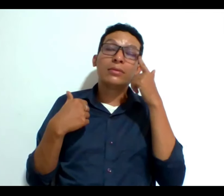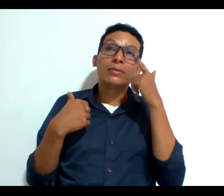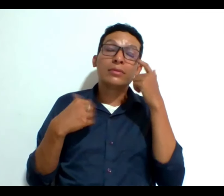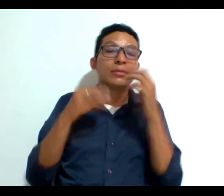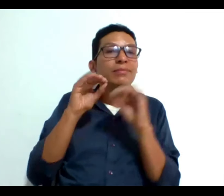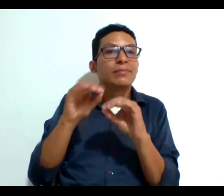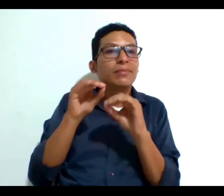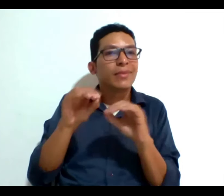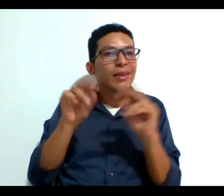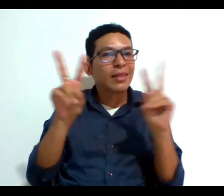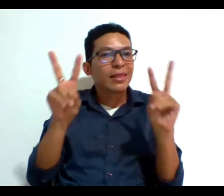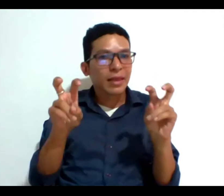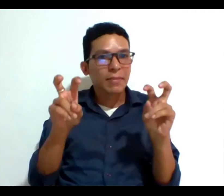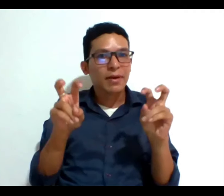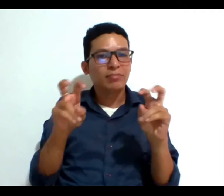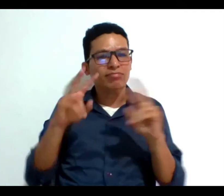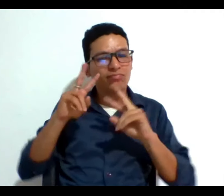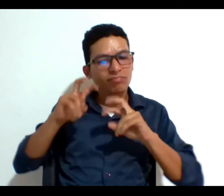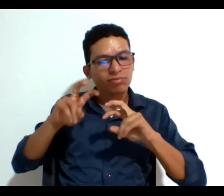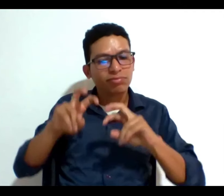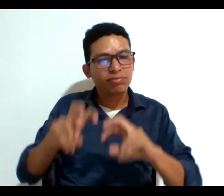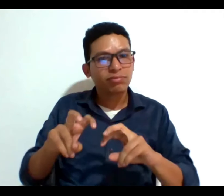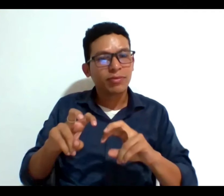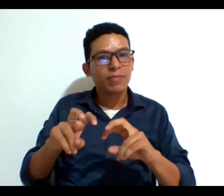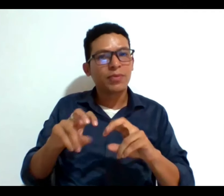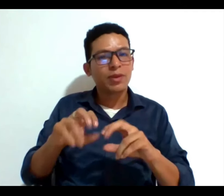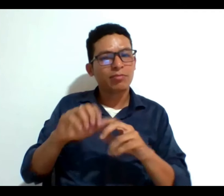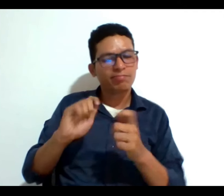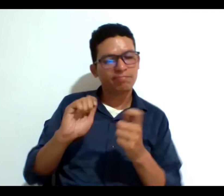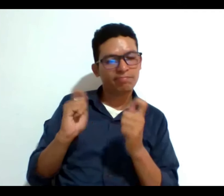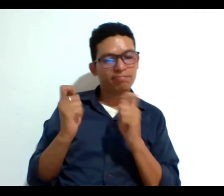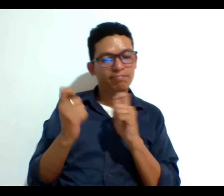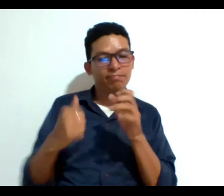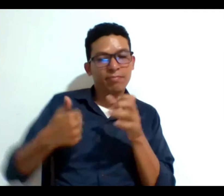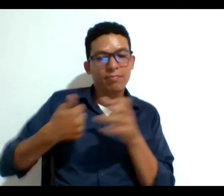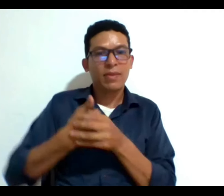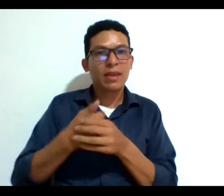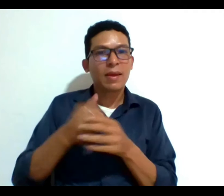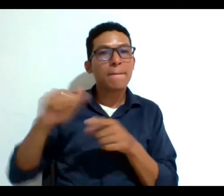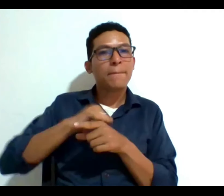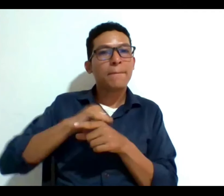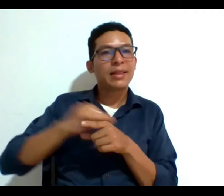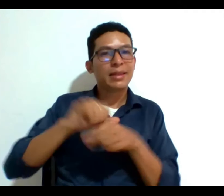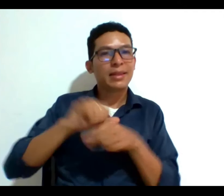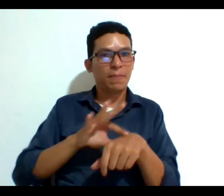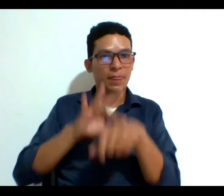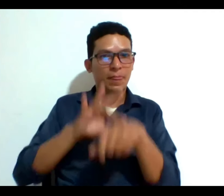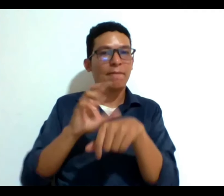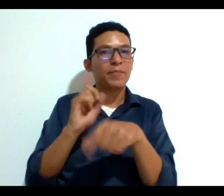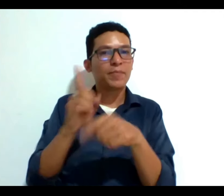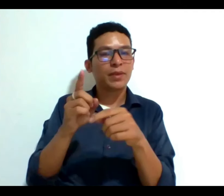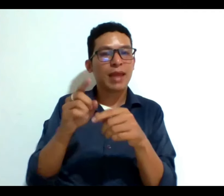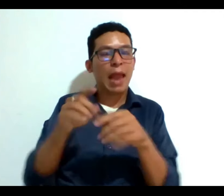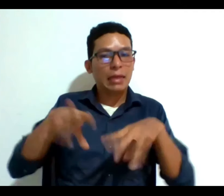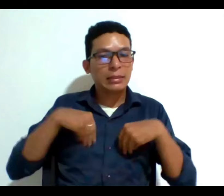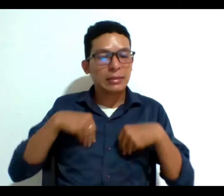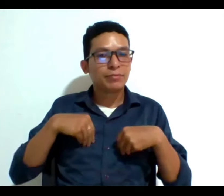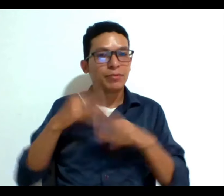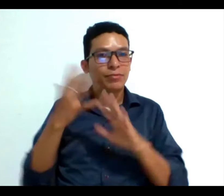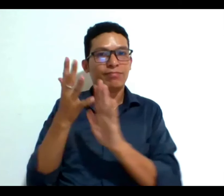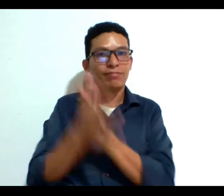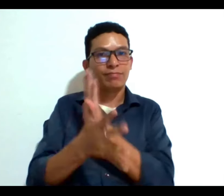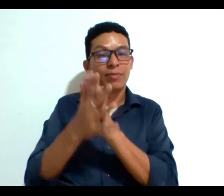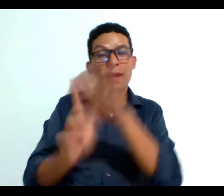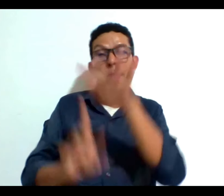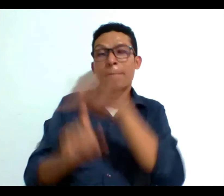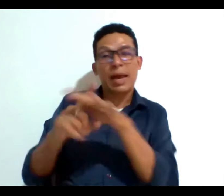este tema indagar y adecuar las prácticas de la práctica clínica sobre todo frente al consentimiento informado que muchas se quedaron en ese